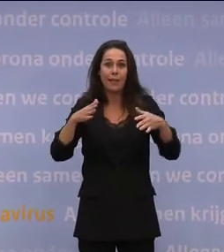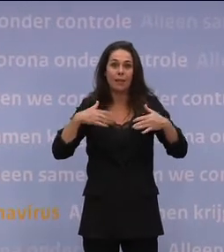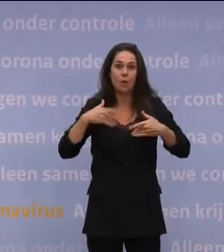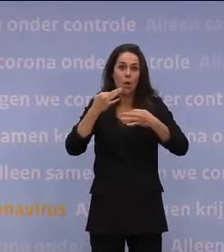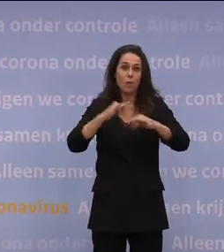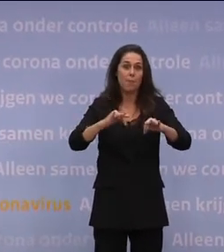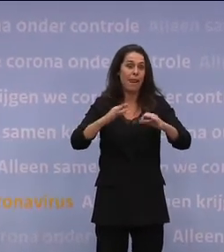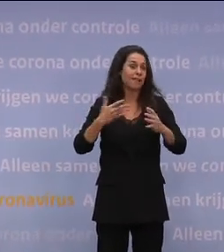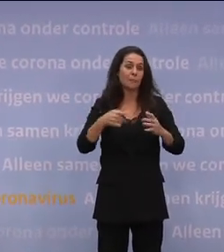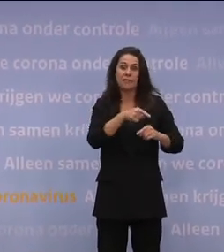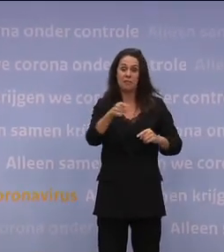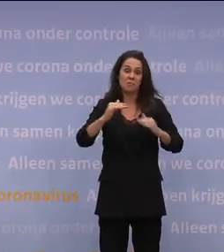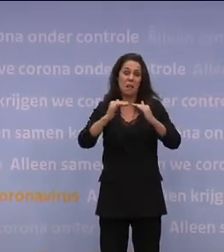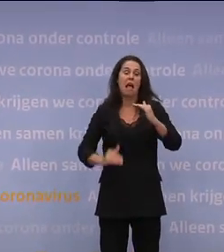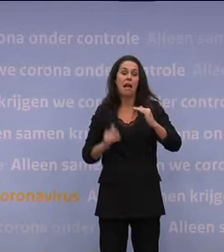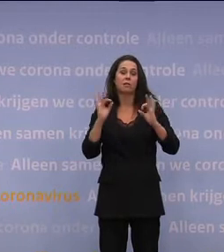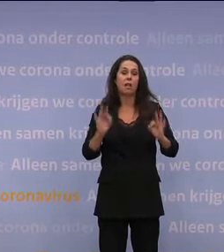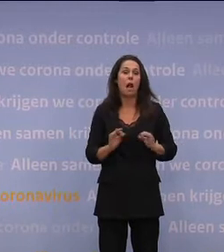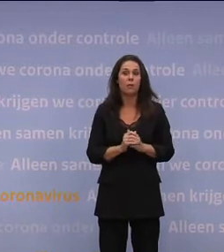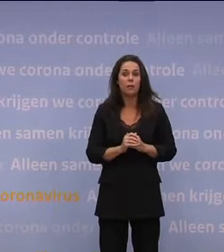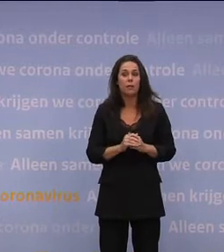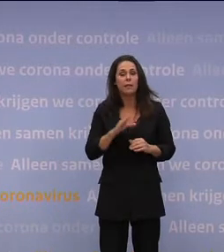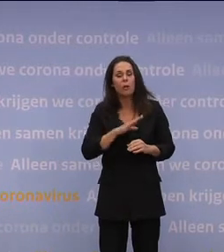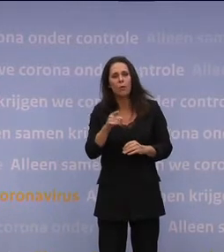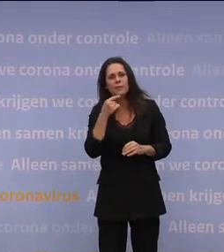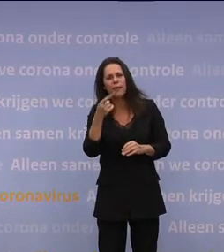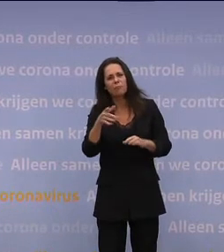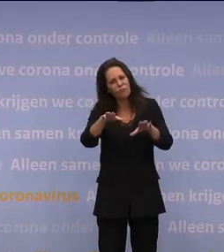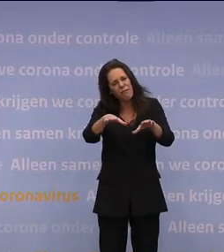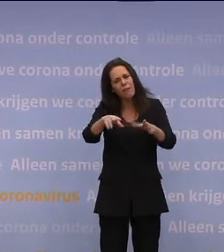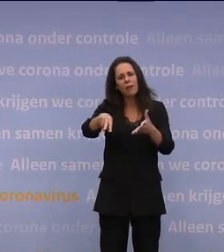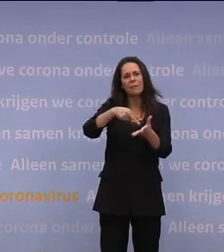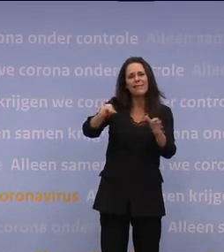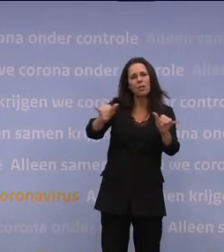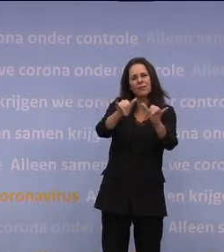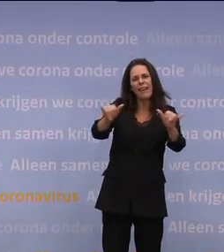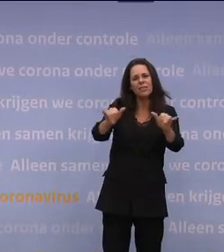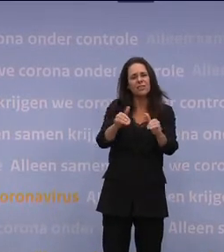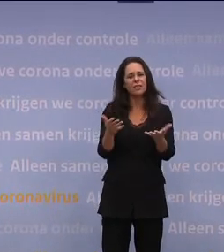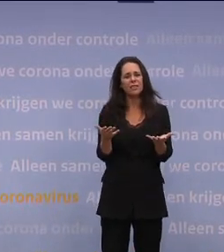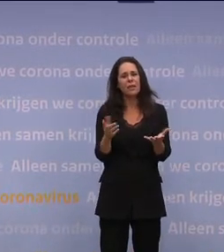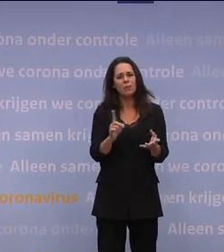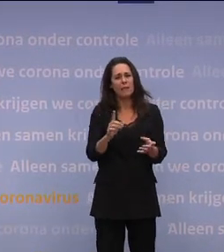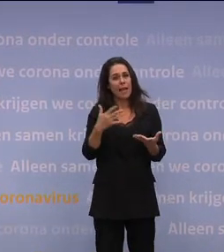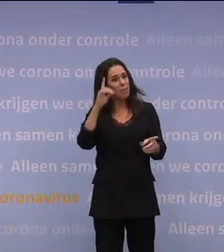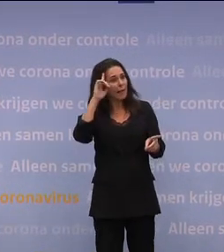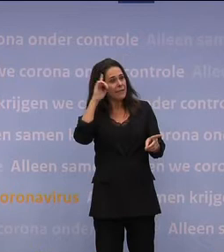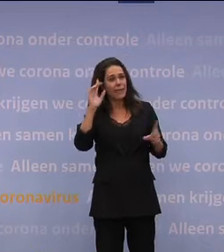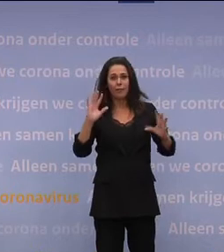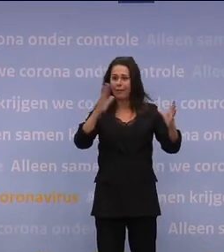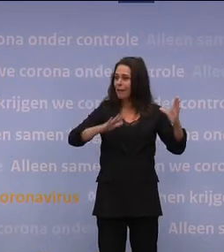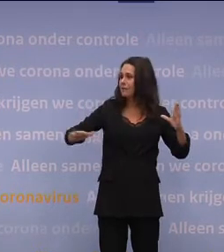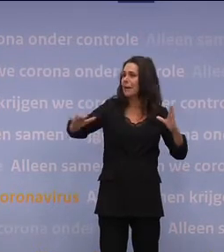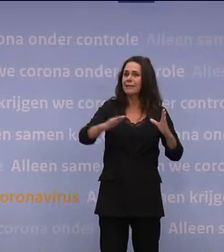evenementensector zegt ook dat u die vraag stelt van... willen jullie even wachten met dansfeestjes? Dat laat eigenlijk zien dat u geen idee heeft wat er leeft in de